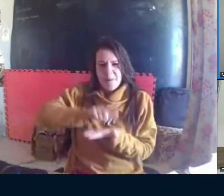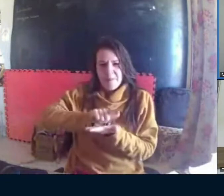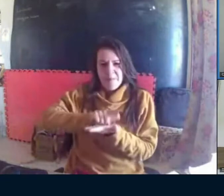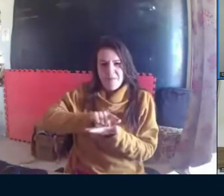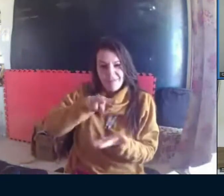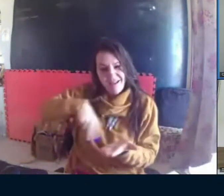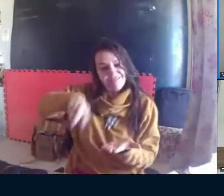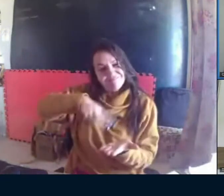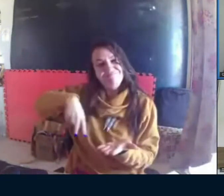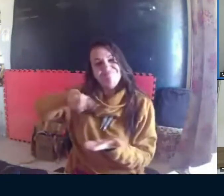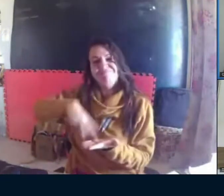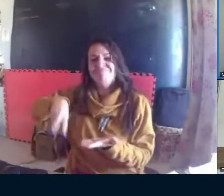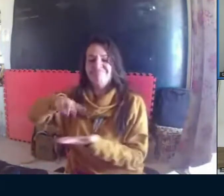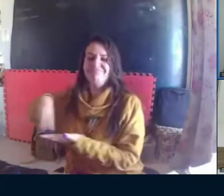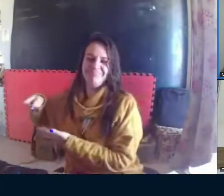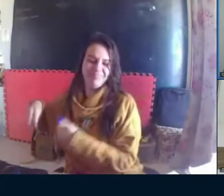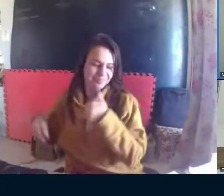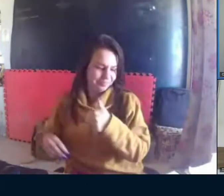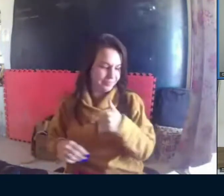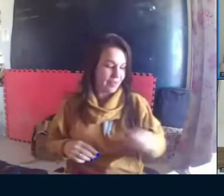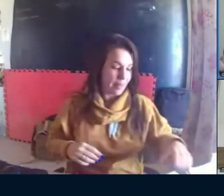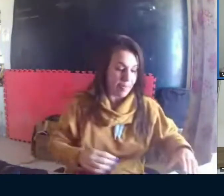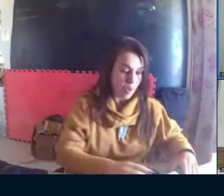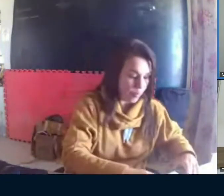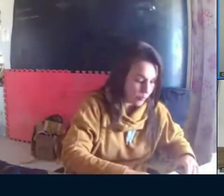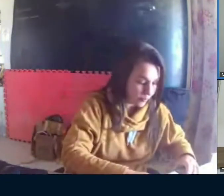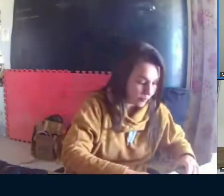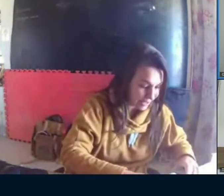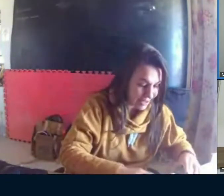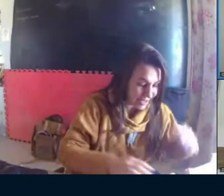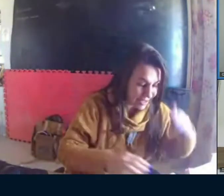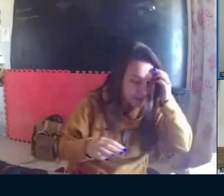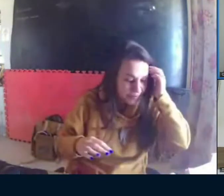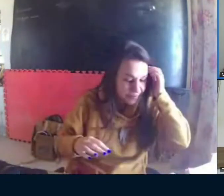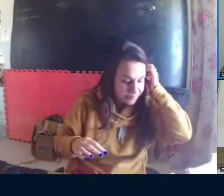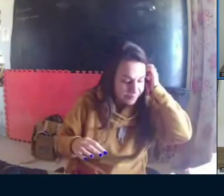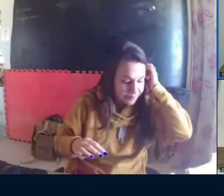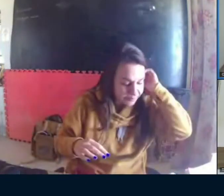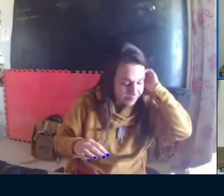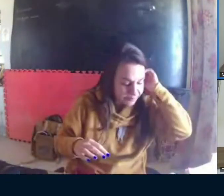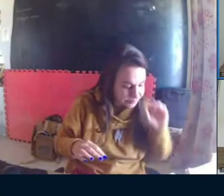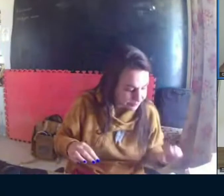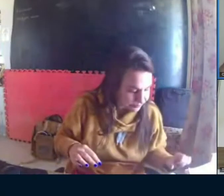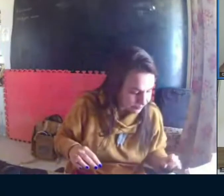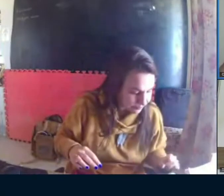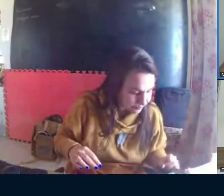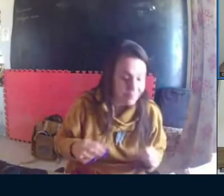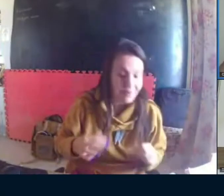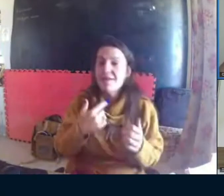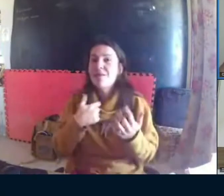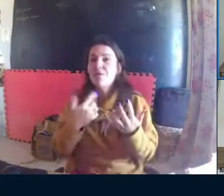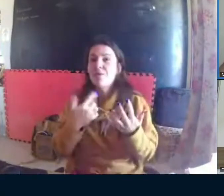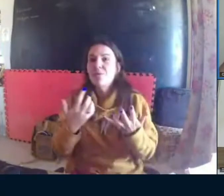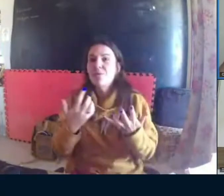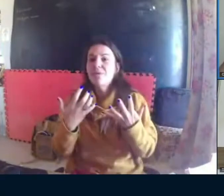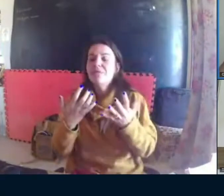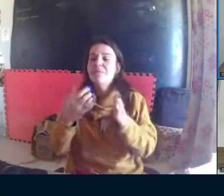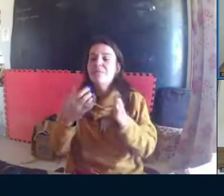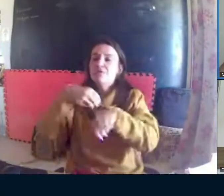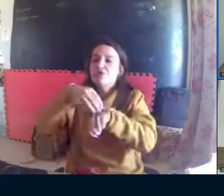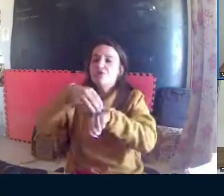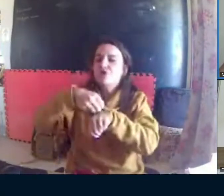Mas eu não sou muito de digitar, então eu prefiro anotar, realmente, né? As observações que eu tive.